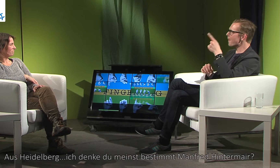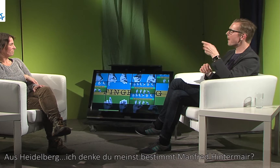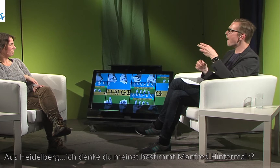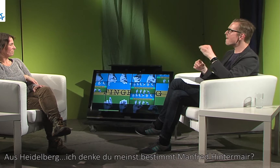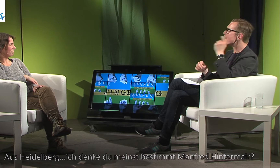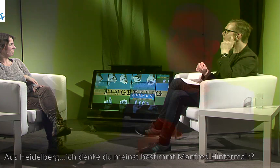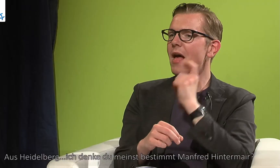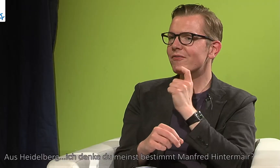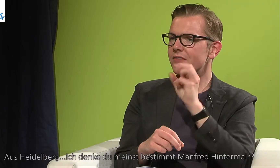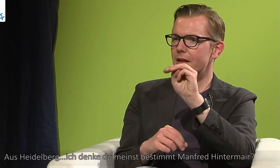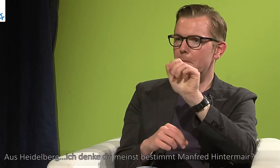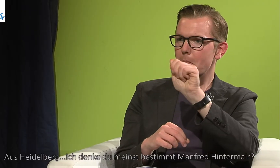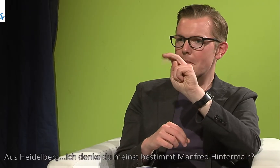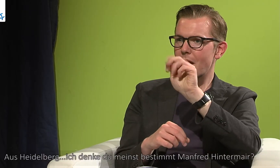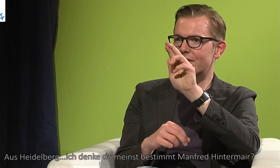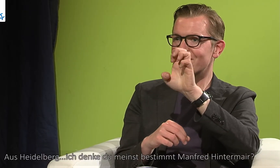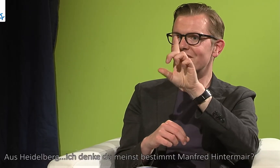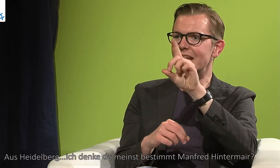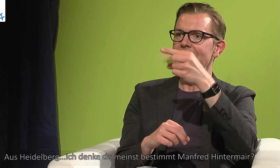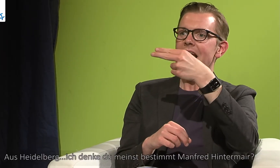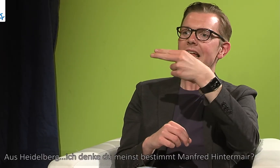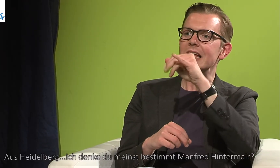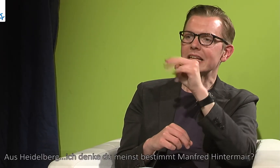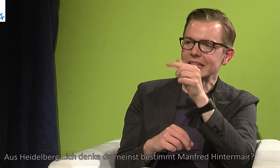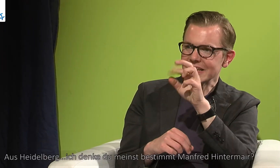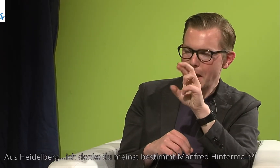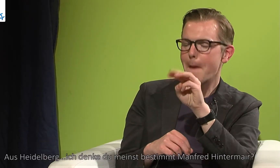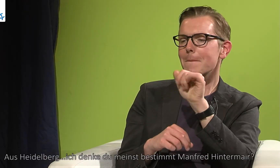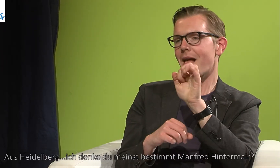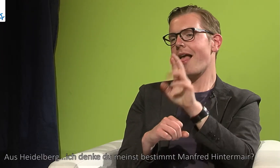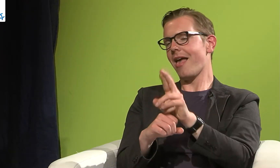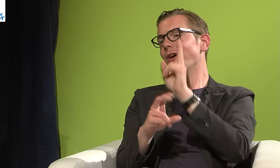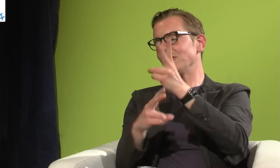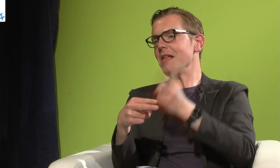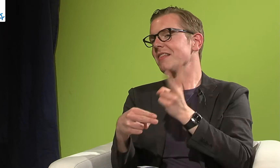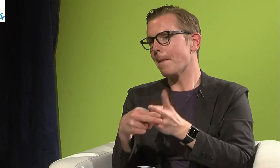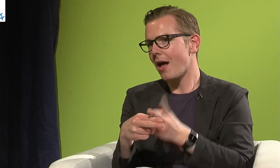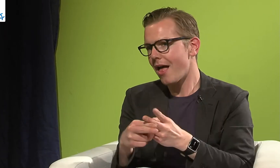denke du meinst bestimmt Manfred Hintermeier. Ja. Hintermeier, genau.